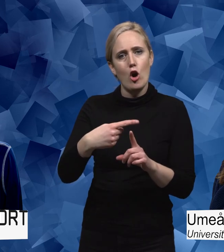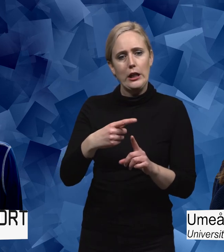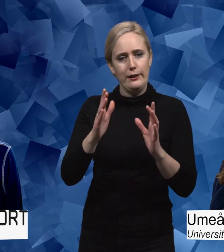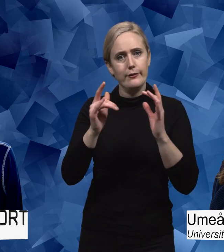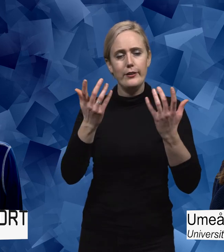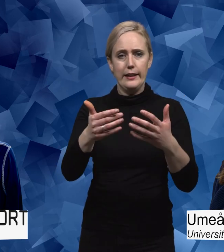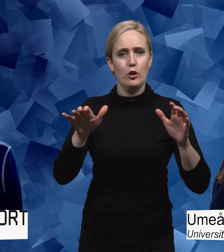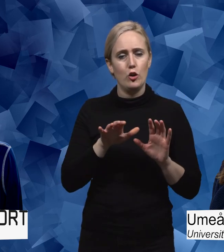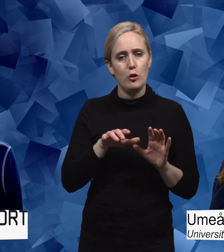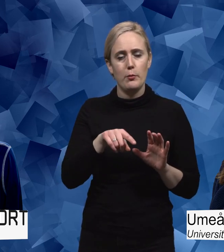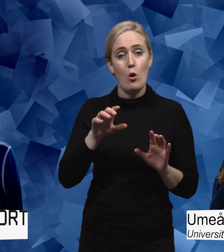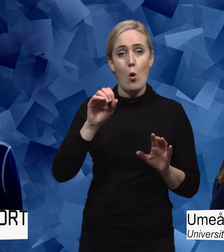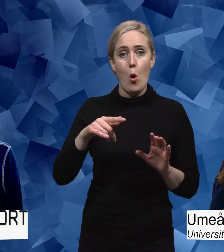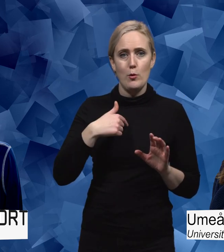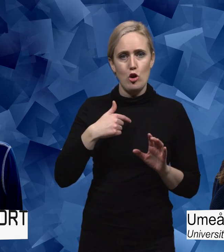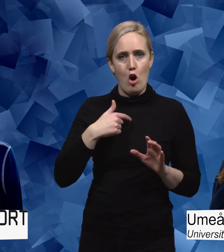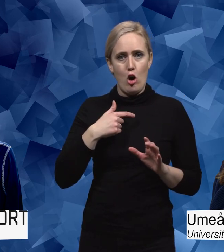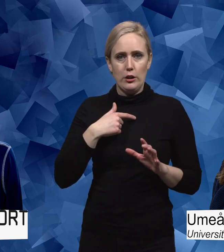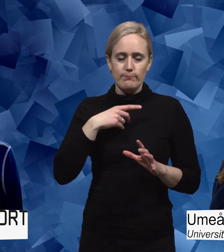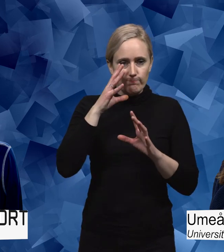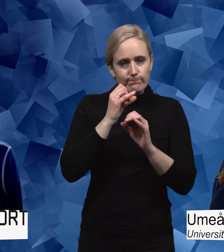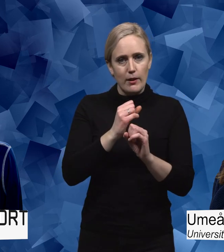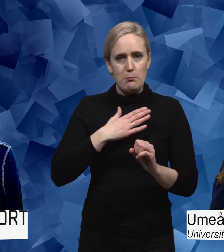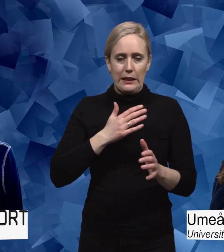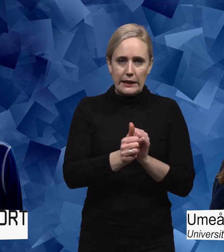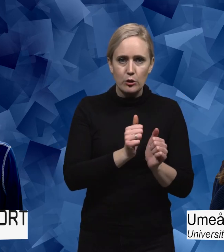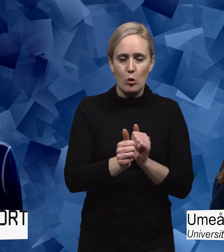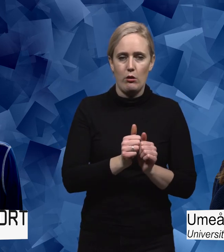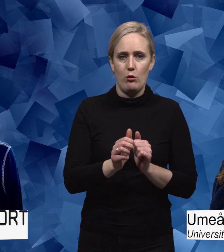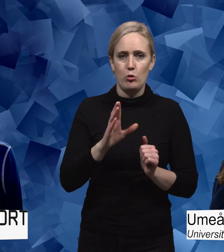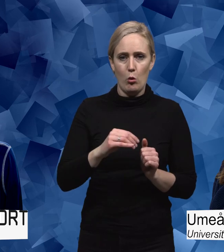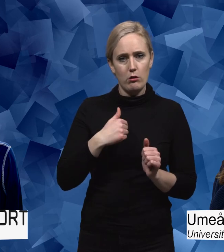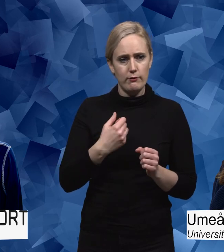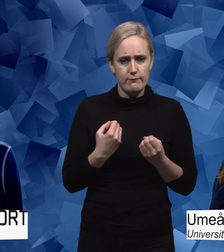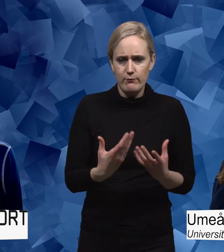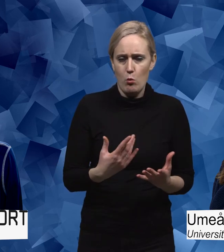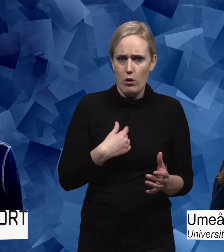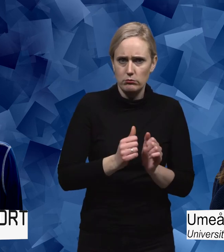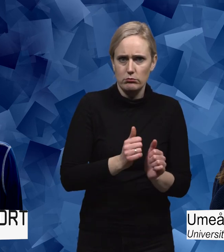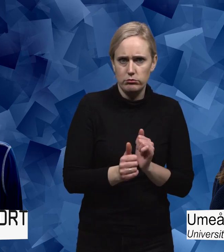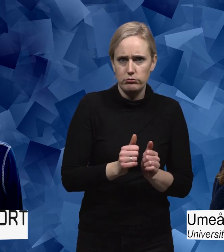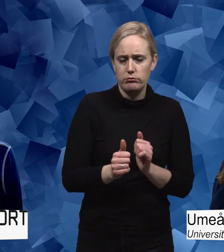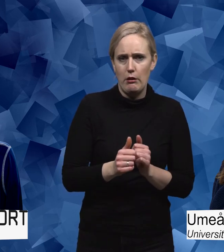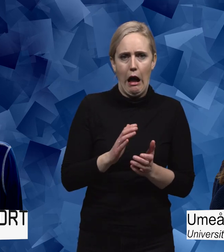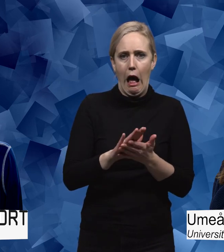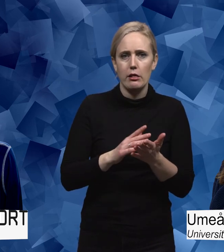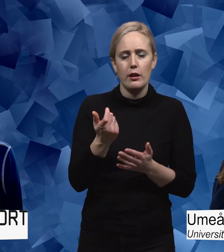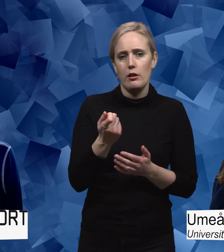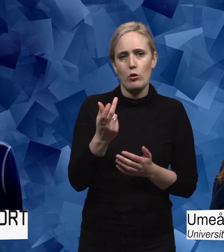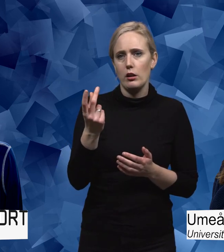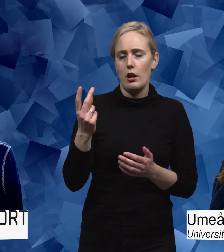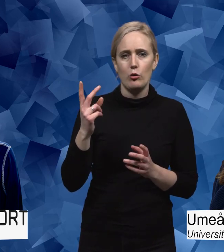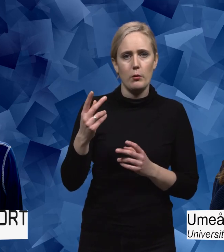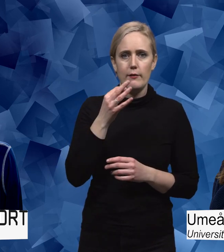här frirummet att om jag är hängiven i mitt idrottande så kan jag liksom få göra det utan att bli ifrågasatt men ska du aldrig bilda